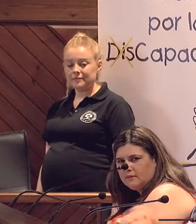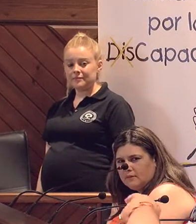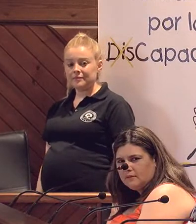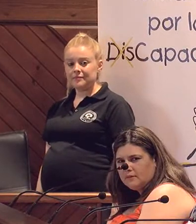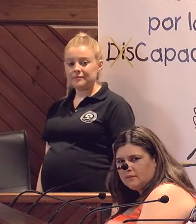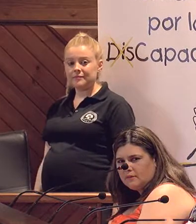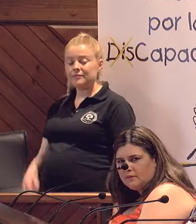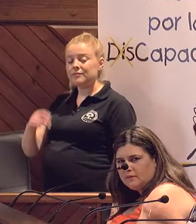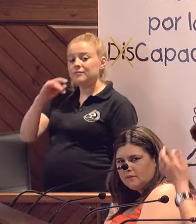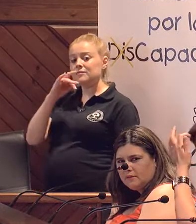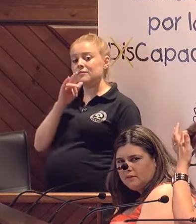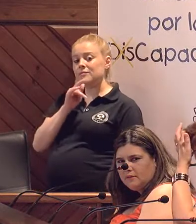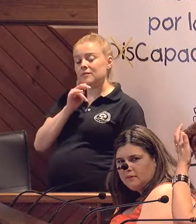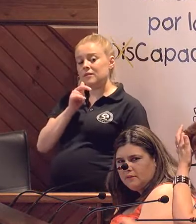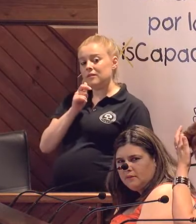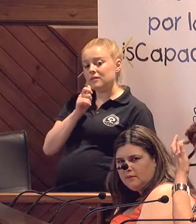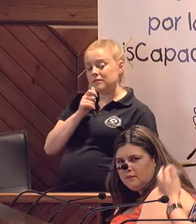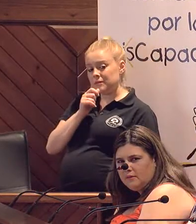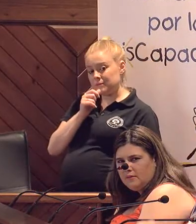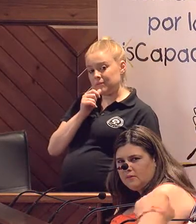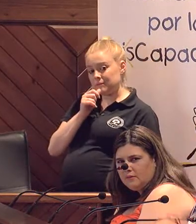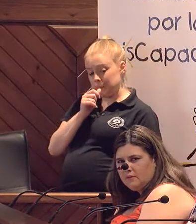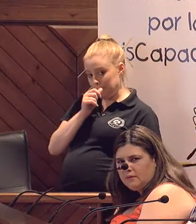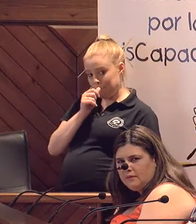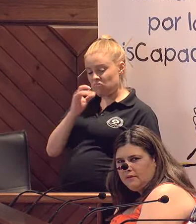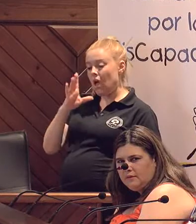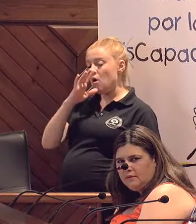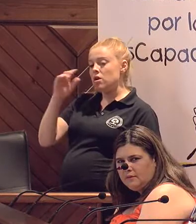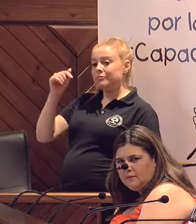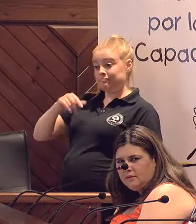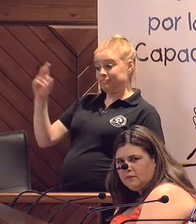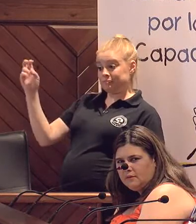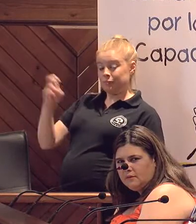Ahora, cuando habíamos venido aquí,